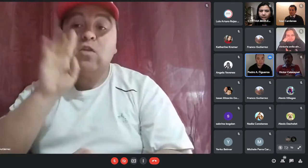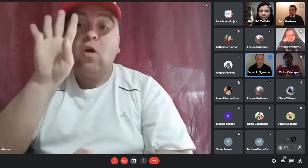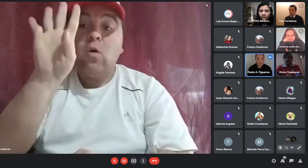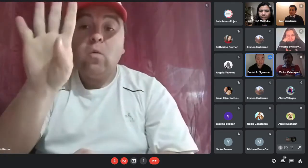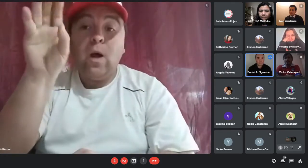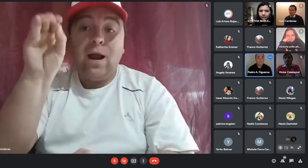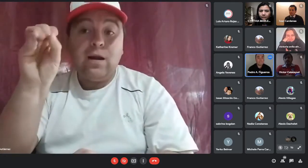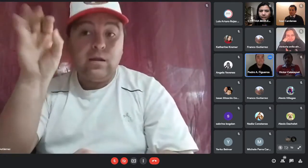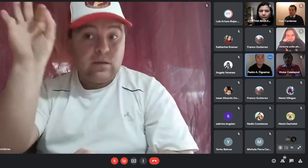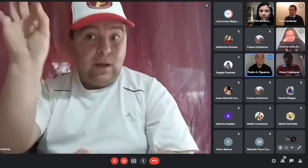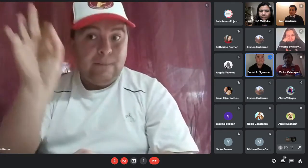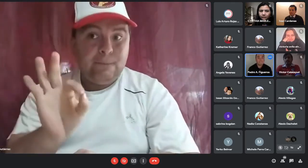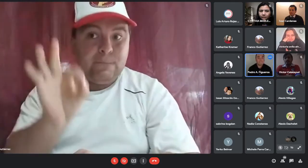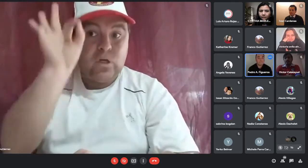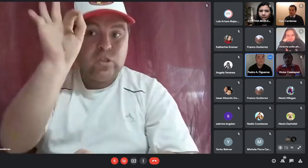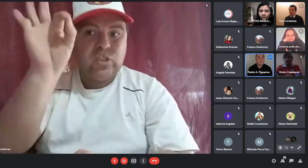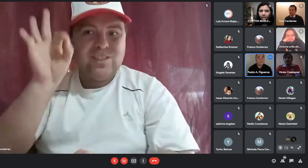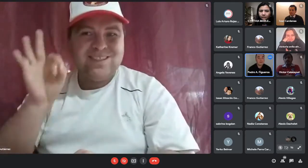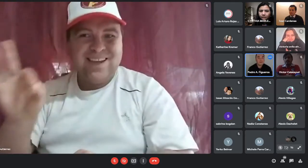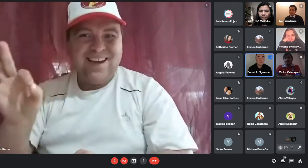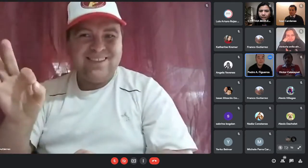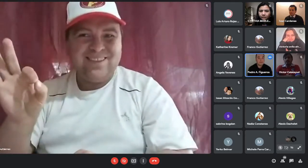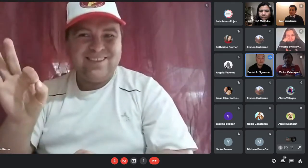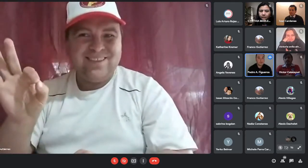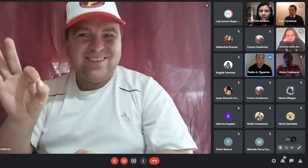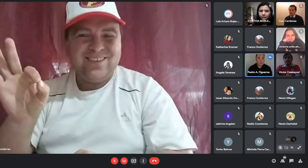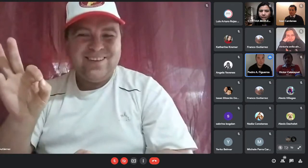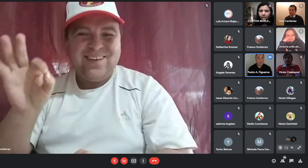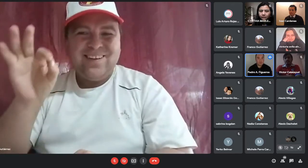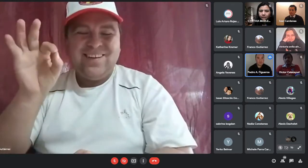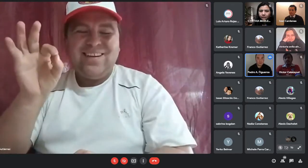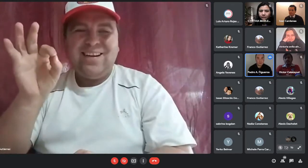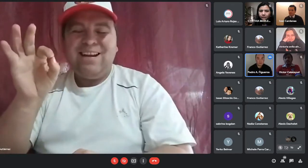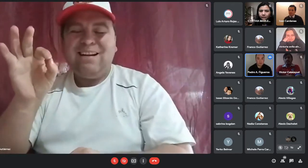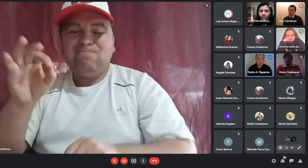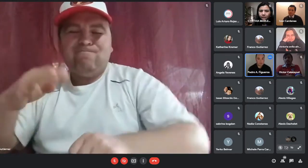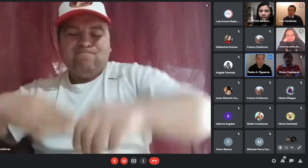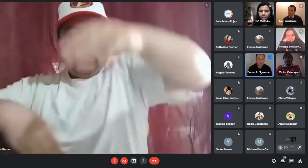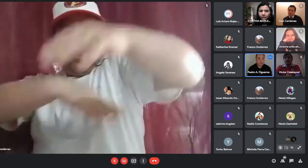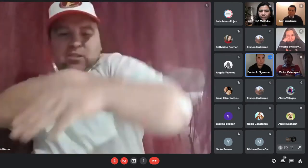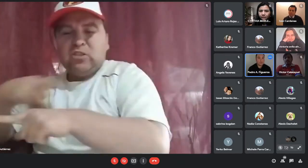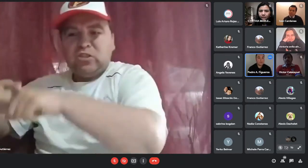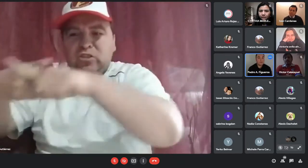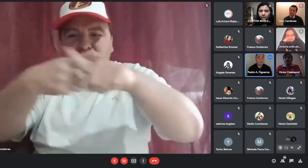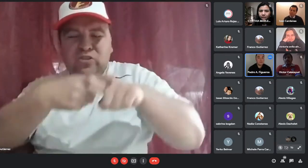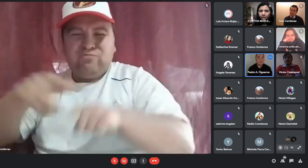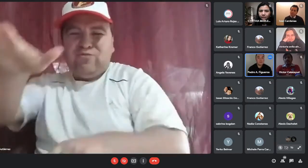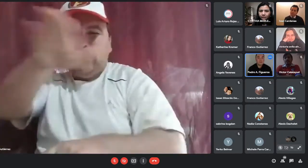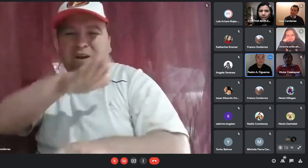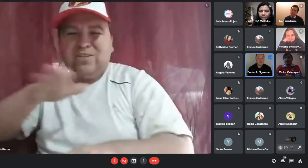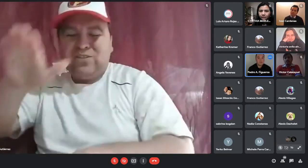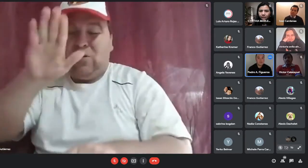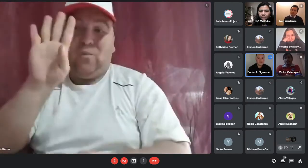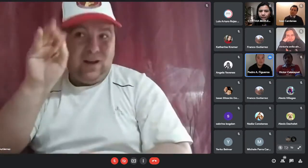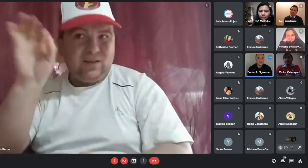ella está dentro del 40% la asistente social vio su situación y está dentro del 40